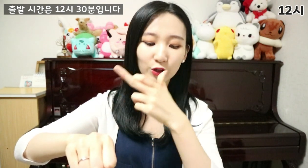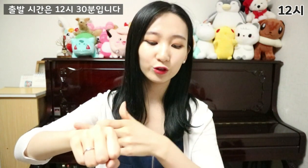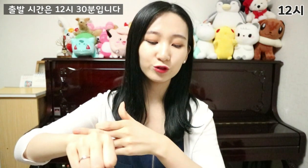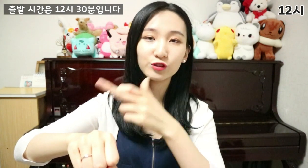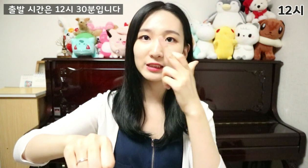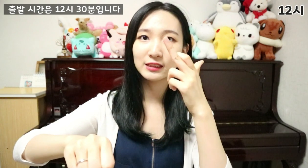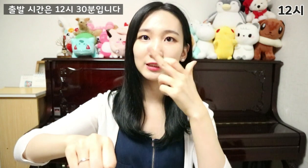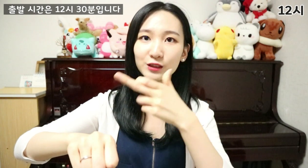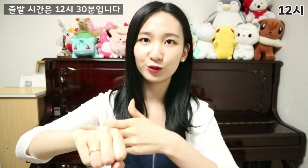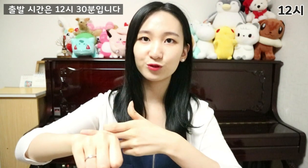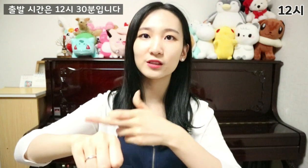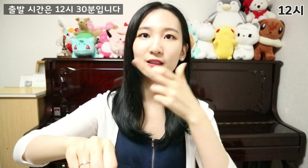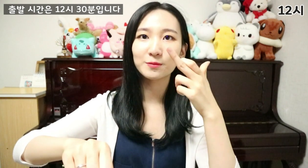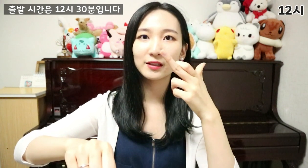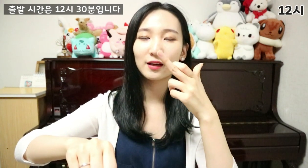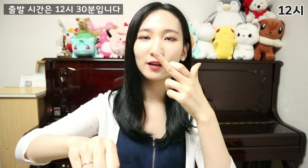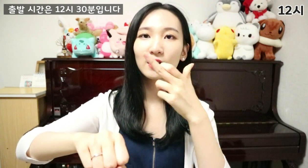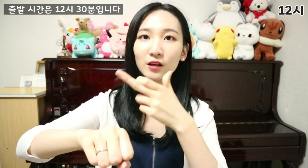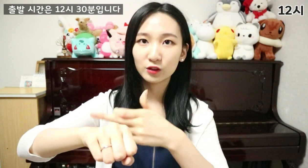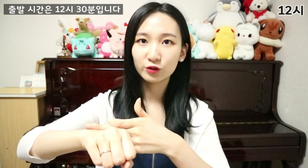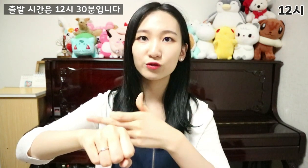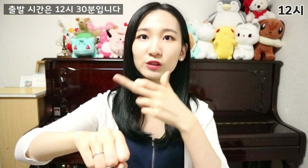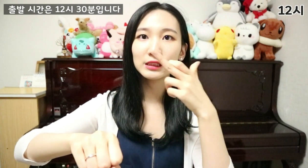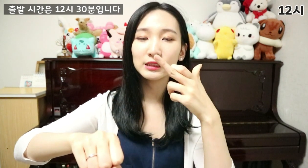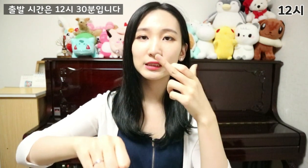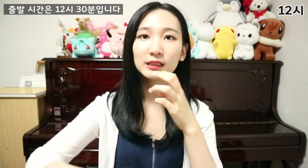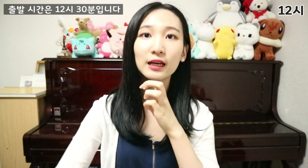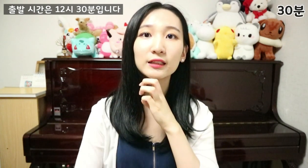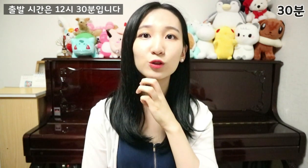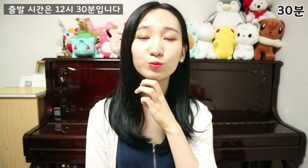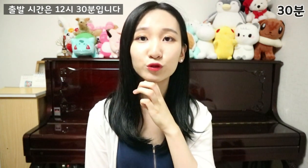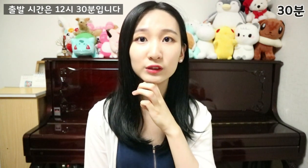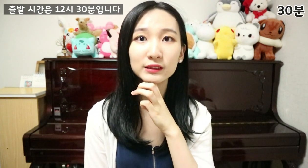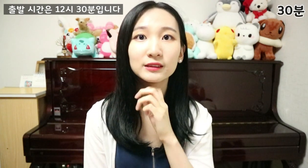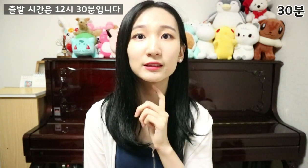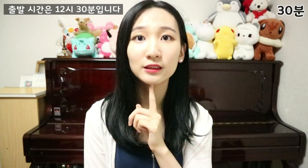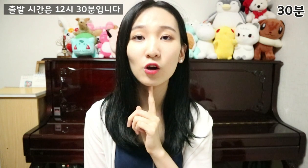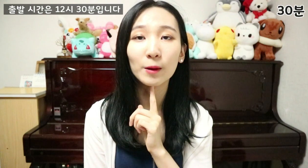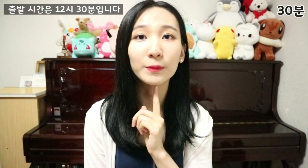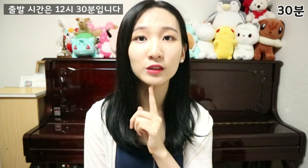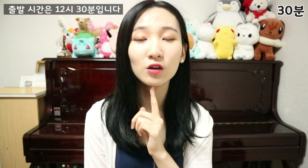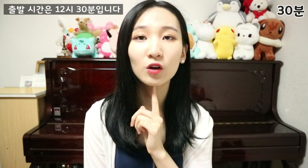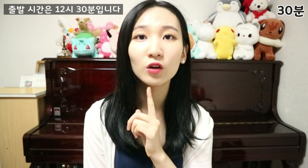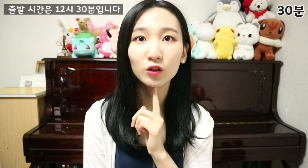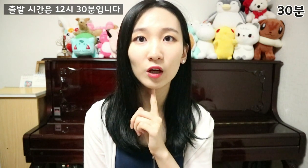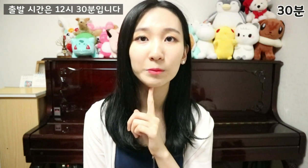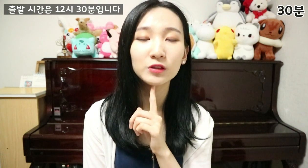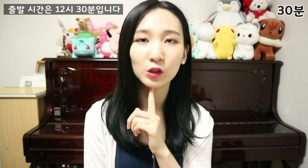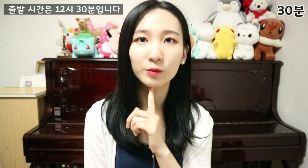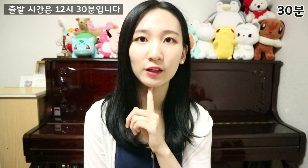12시 12시가 됩니다. 12시 그리고 부는 턱 앞에서 턱 앞에서 나오면